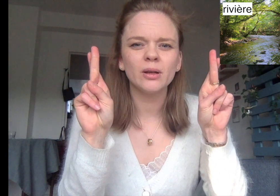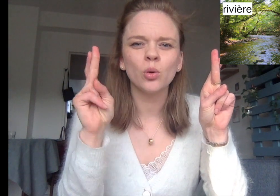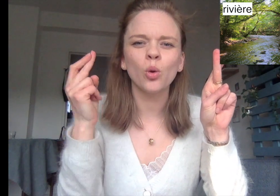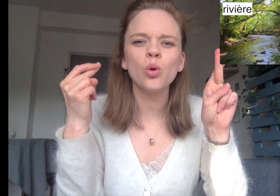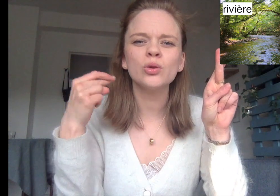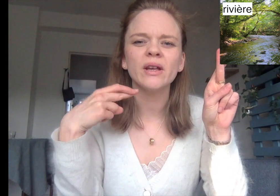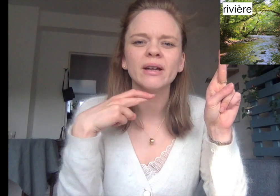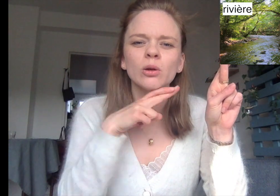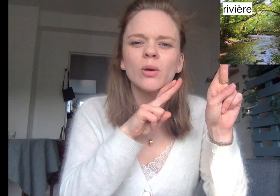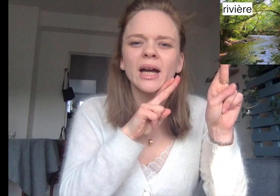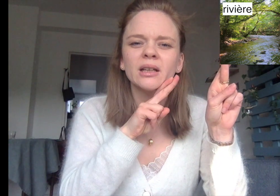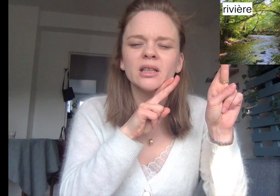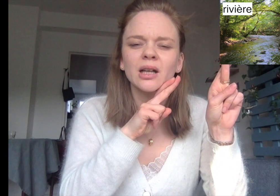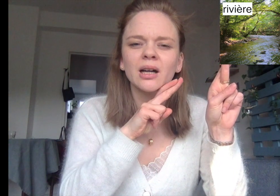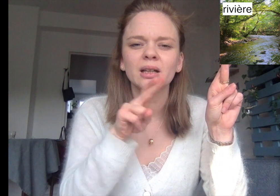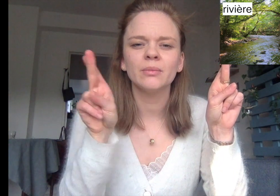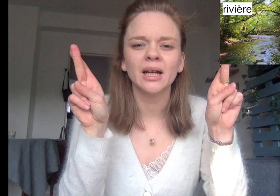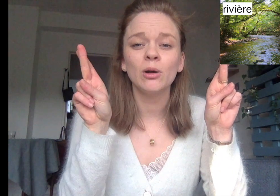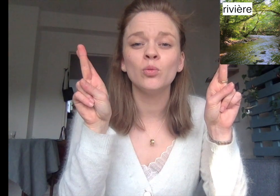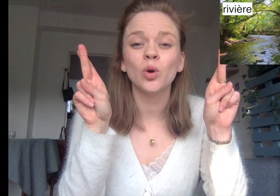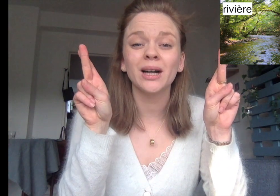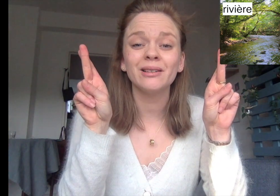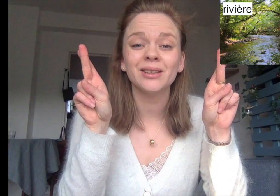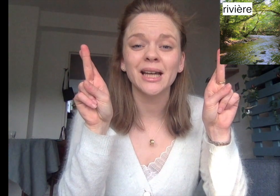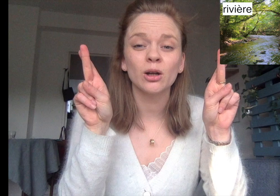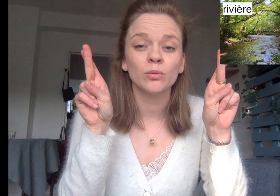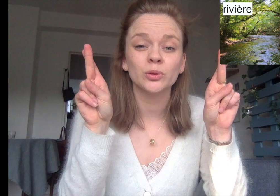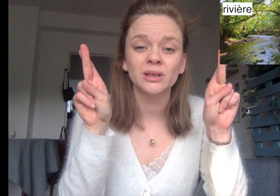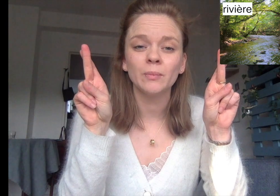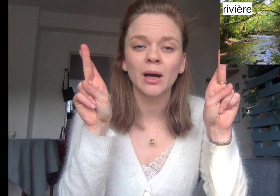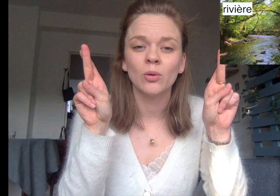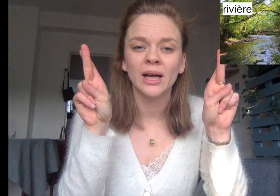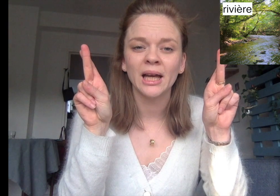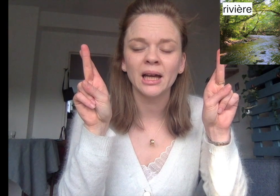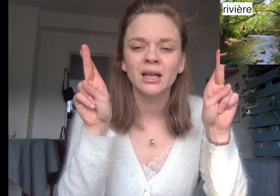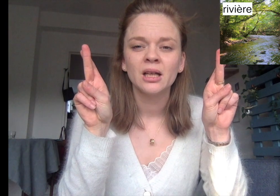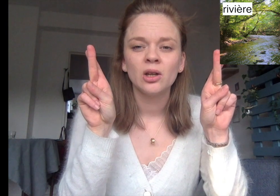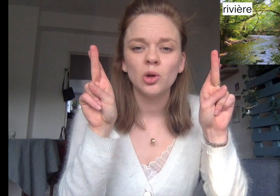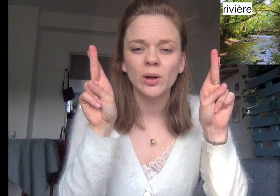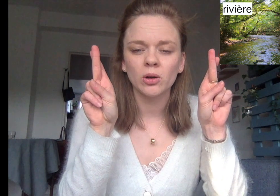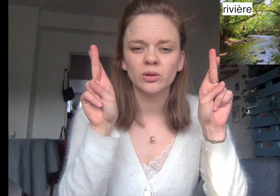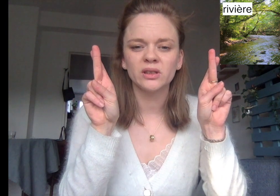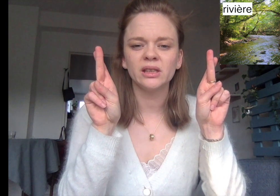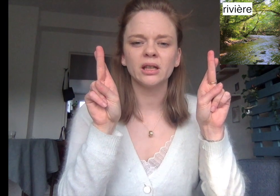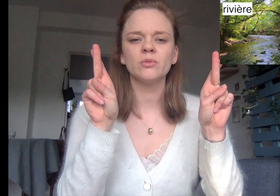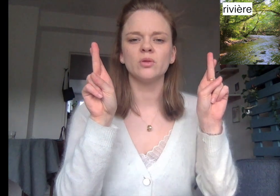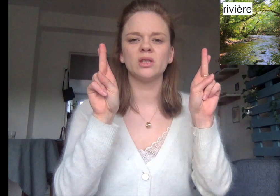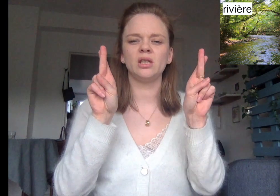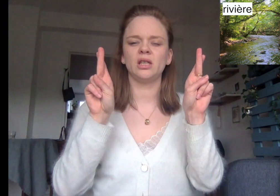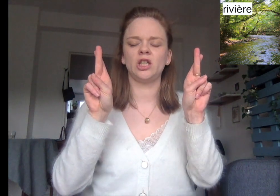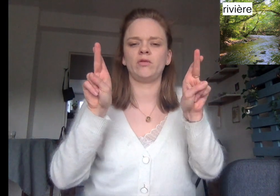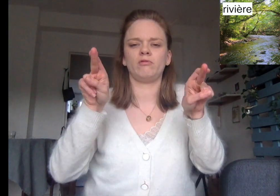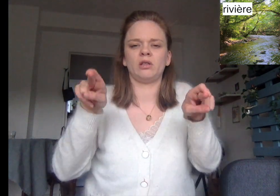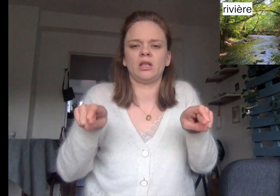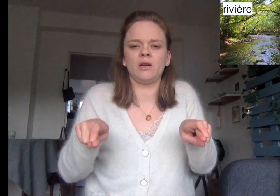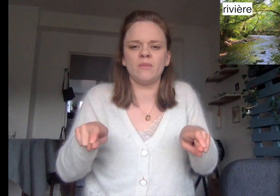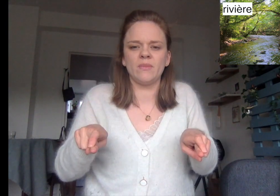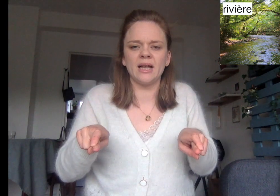le rose avec le R déjà. Eh bien là, le mot rivière commence aussi par le R. Le R en langue des signes est comme ceci. Et je vais venir mimer la